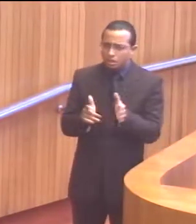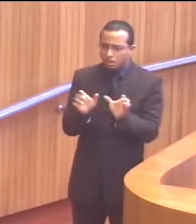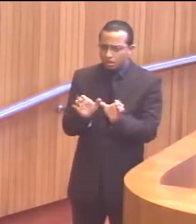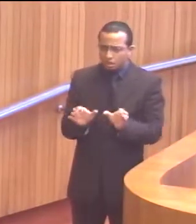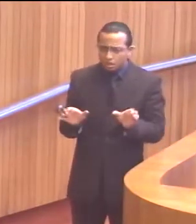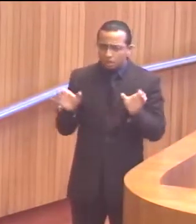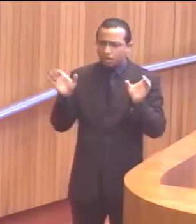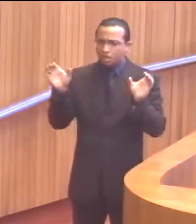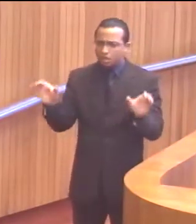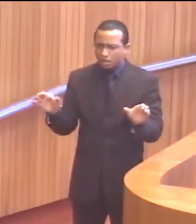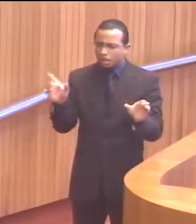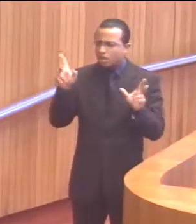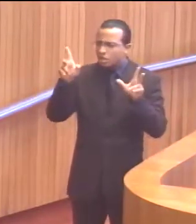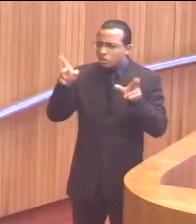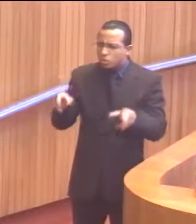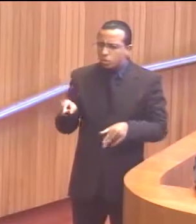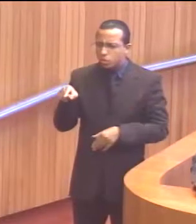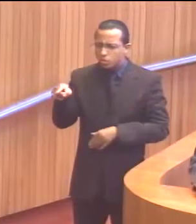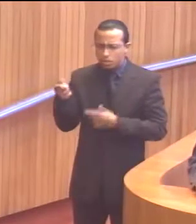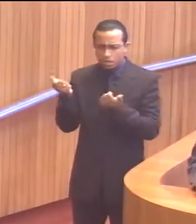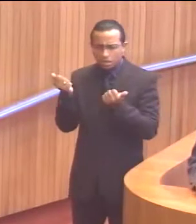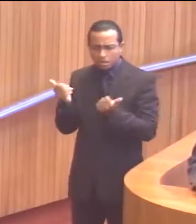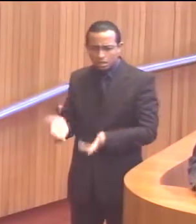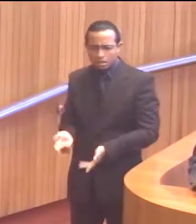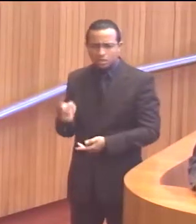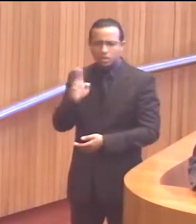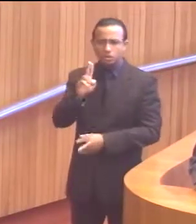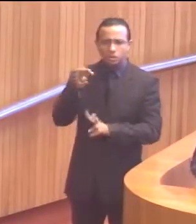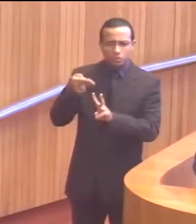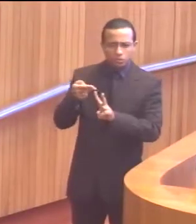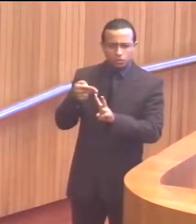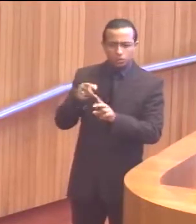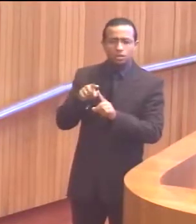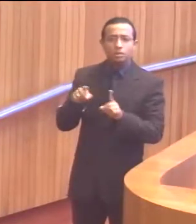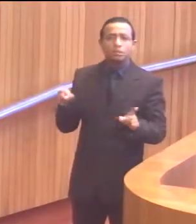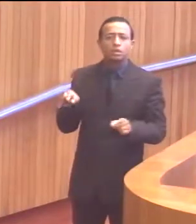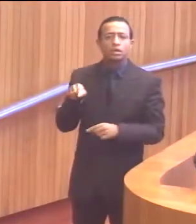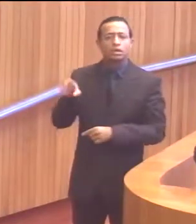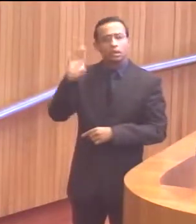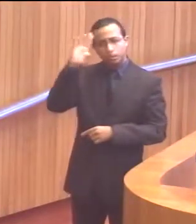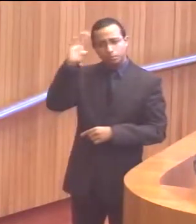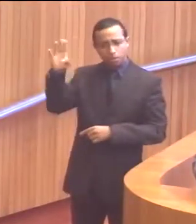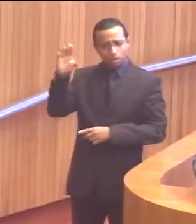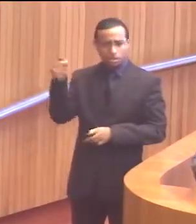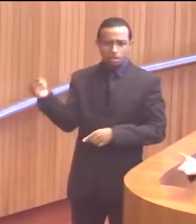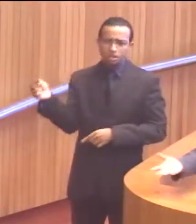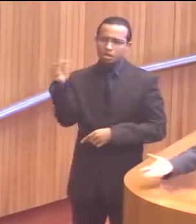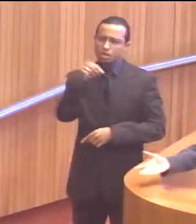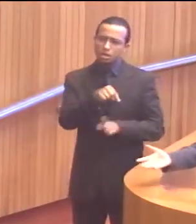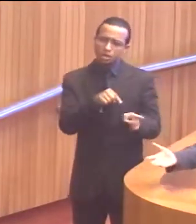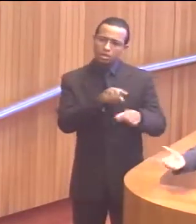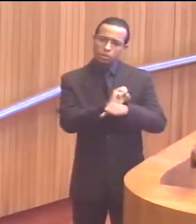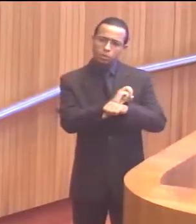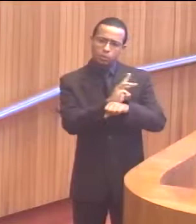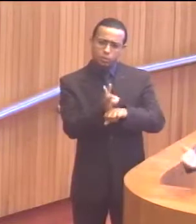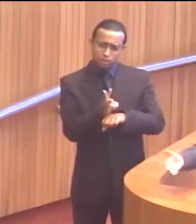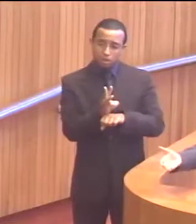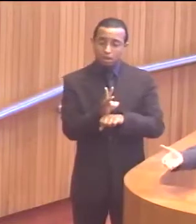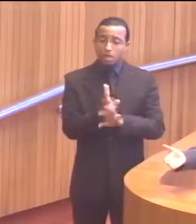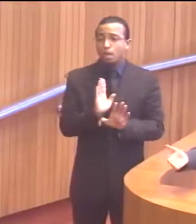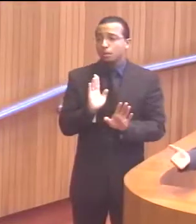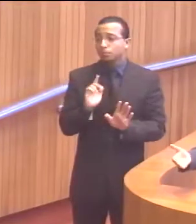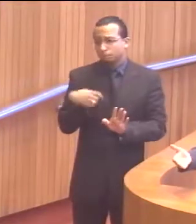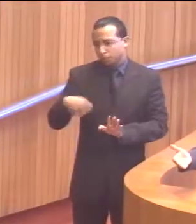coisa que se gasta com a UEMA, se gasta com a Univima. Quando, na verdade, a prioridade é a UEMA.